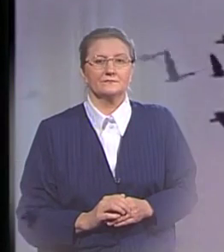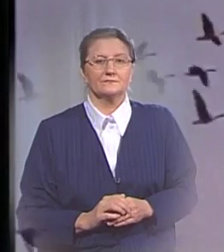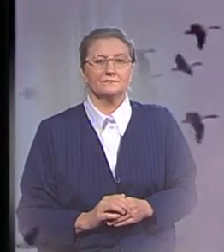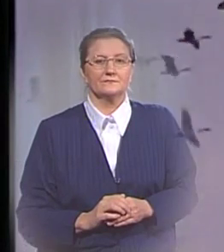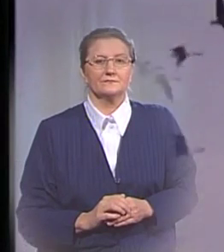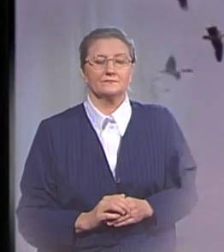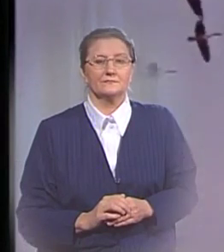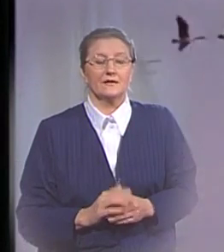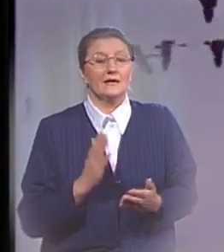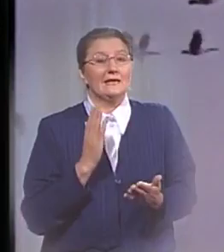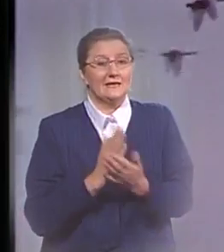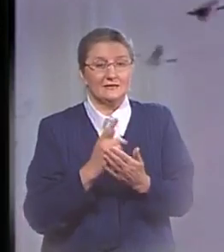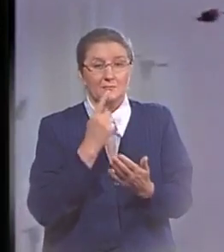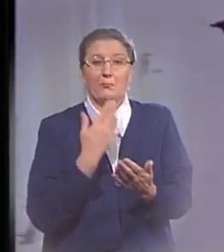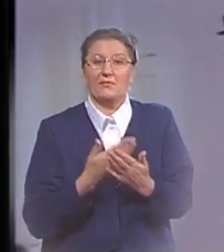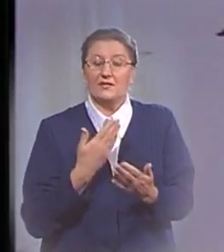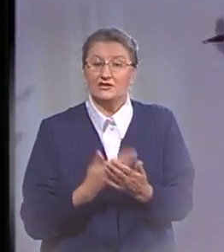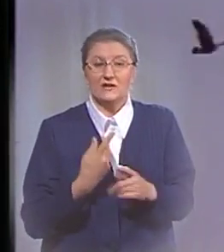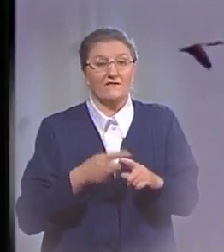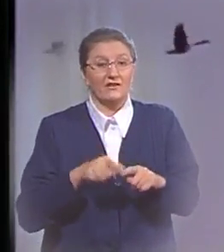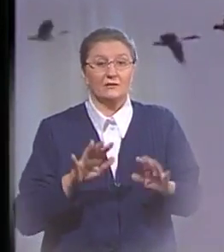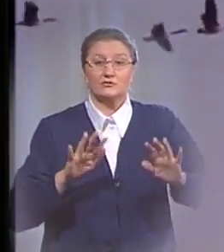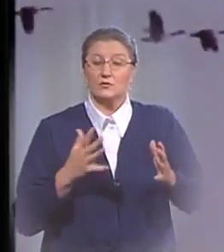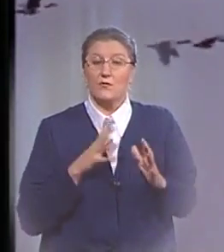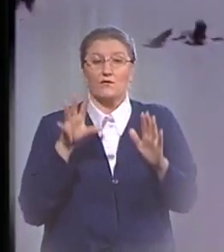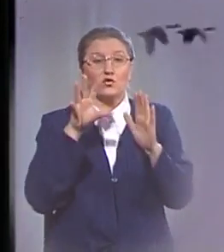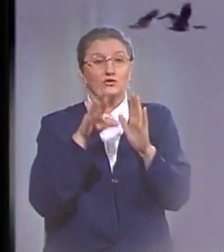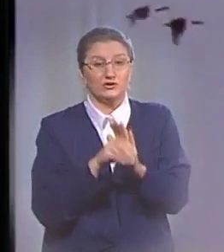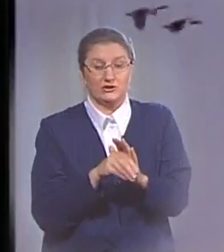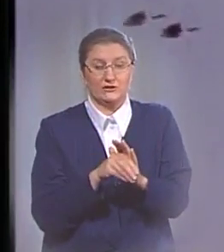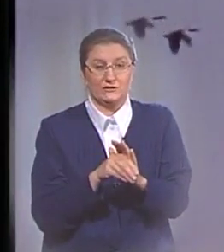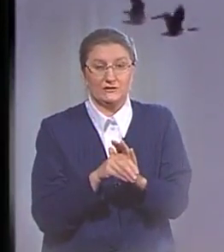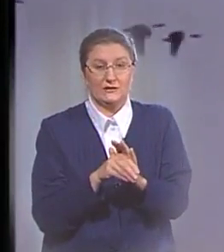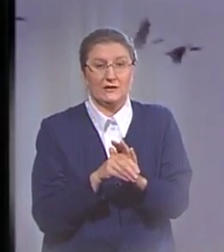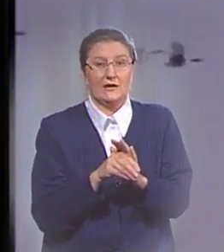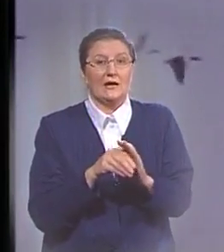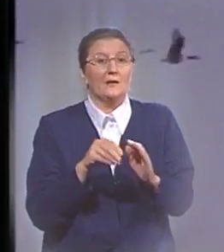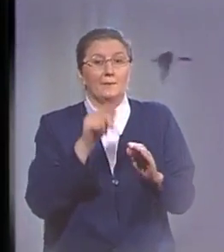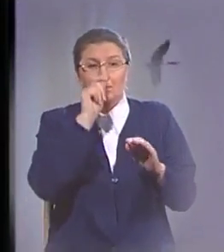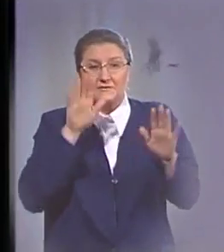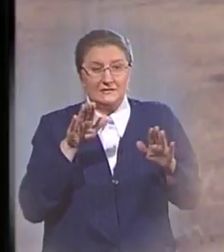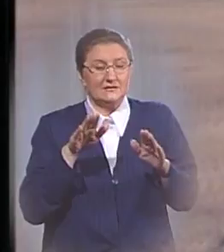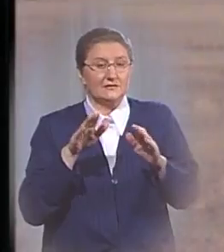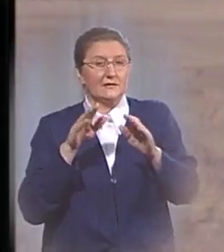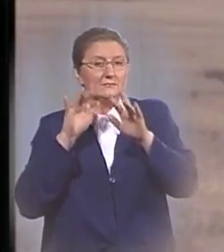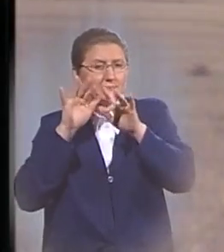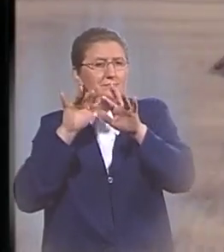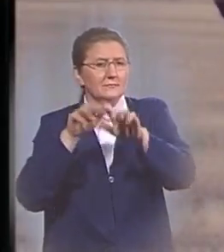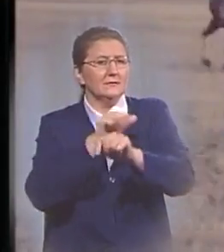Есть предположение, что в этом случае мог включиться миграционный инстинкт животных, или во всяком случае он мог